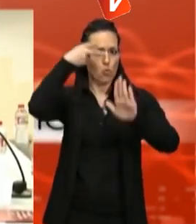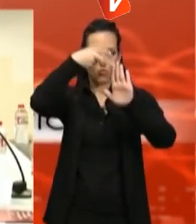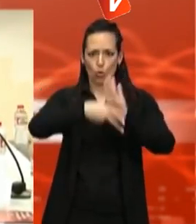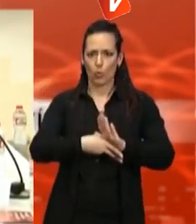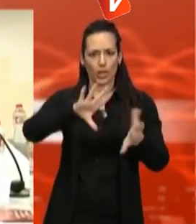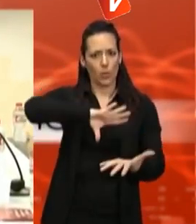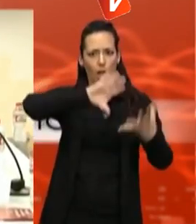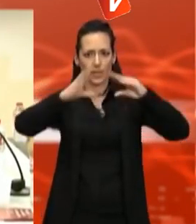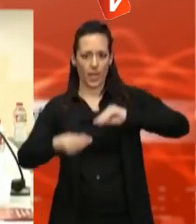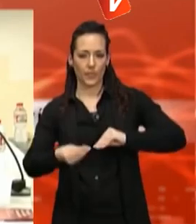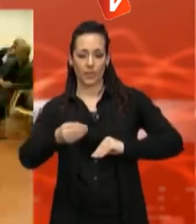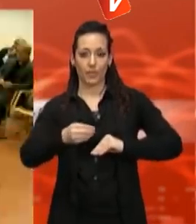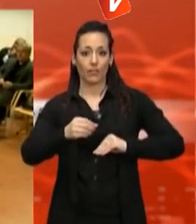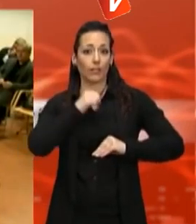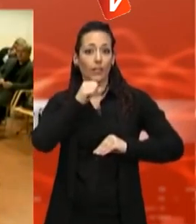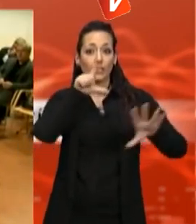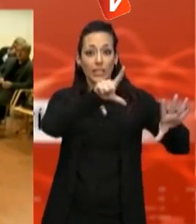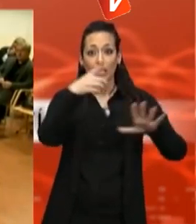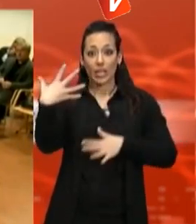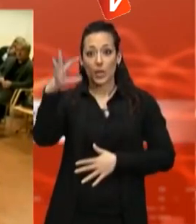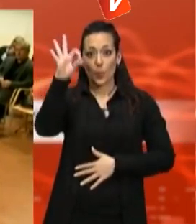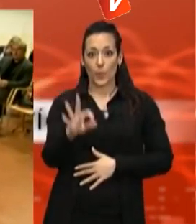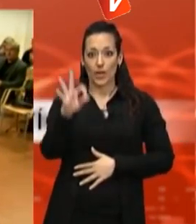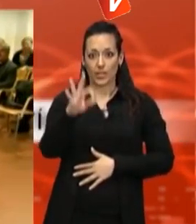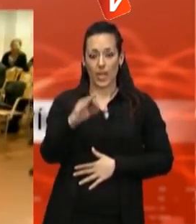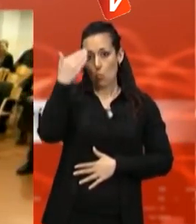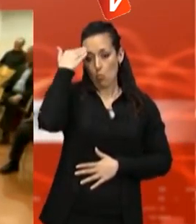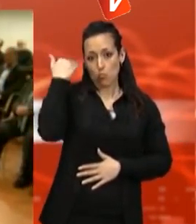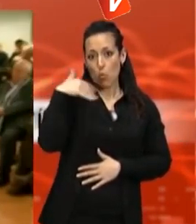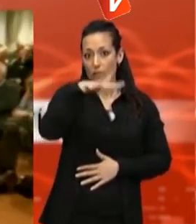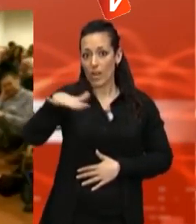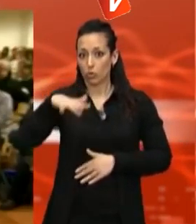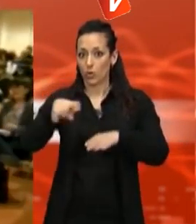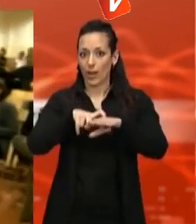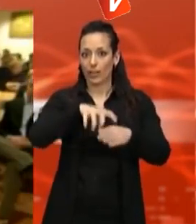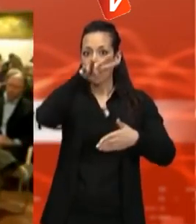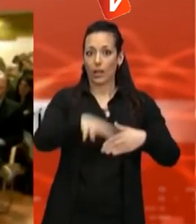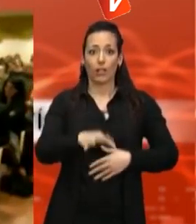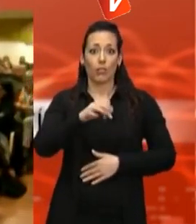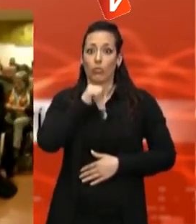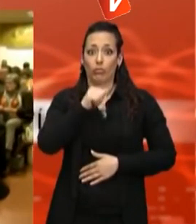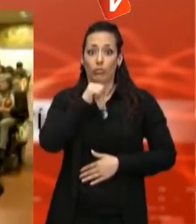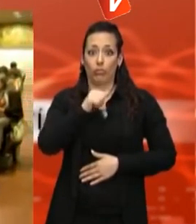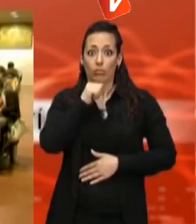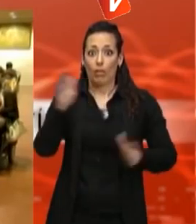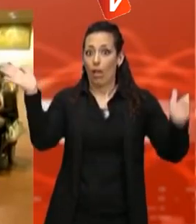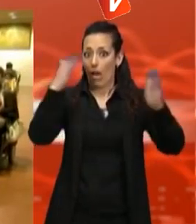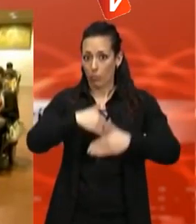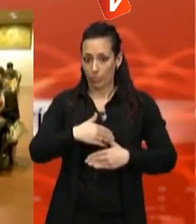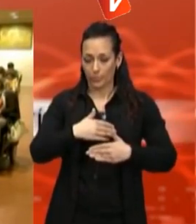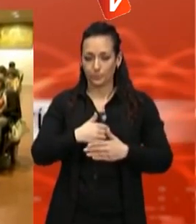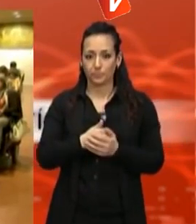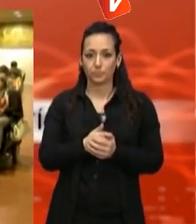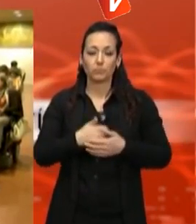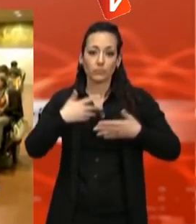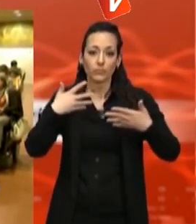De fet, el 75% de les poblacions catalanes encara no en té. La Unió Europea va distingir Terrassa amb una